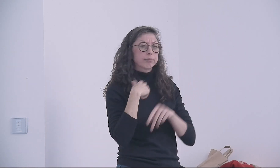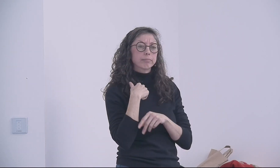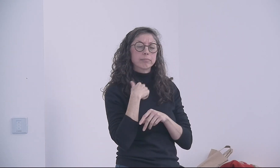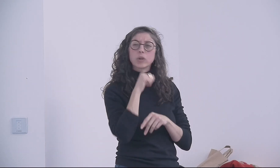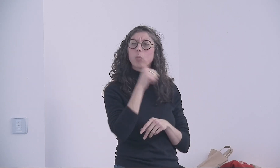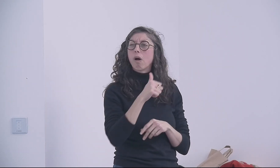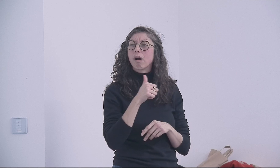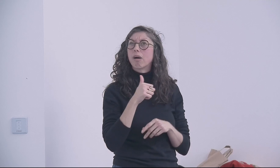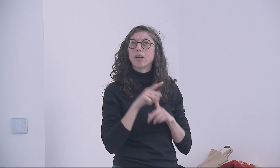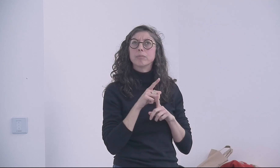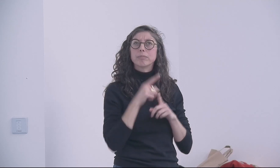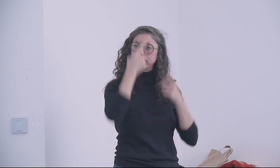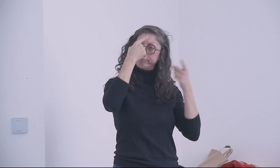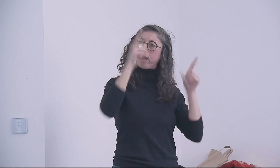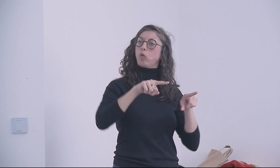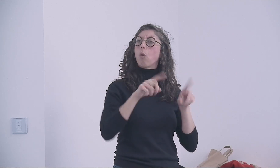configurations